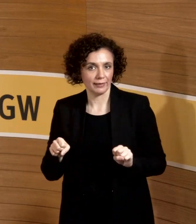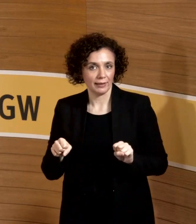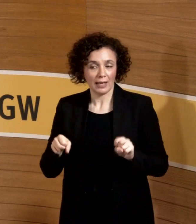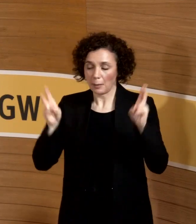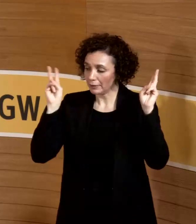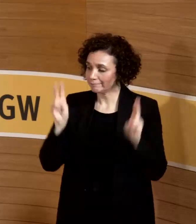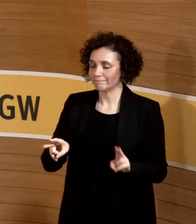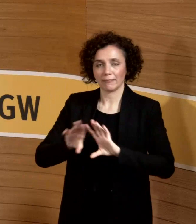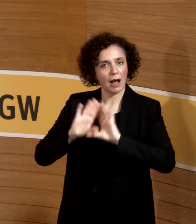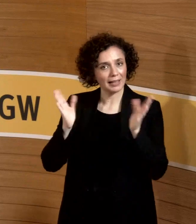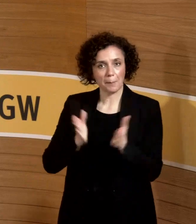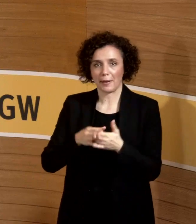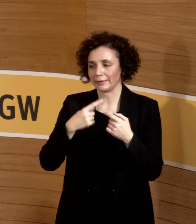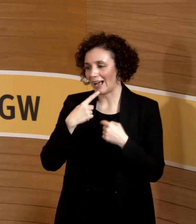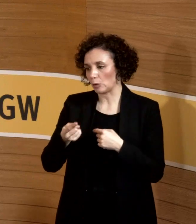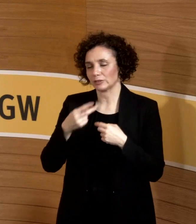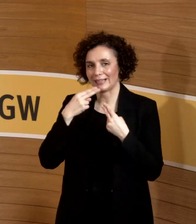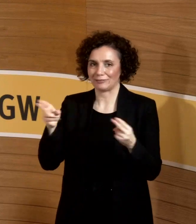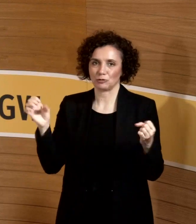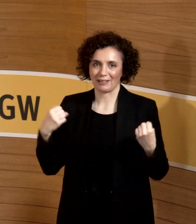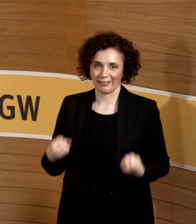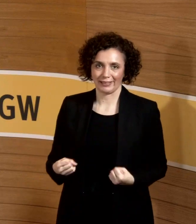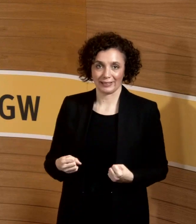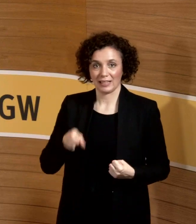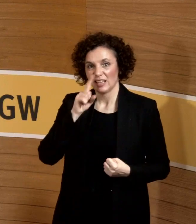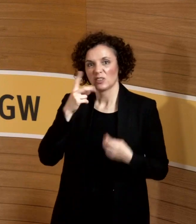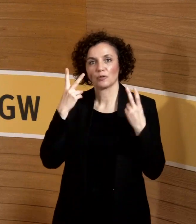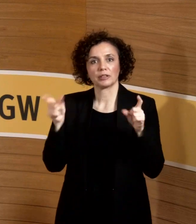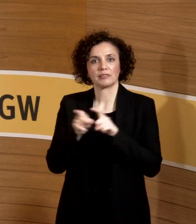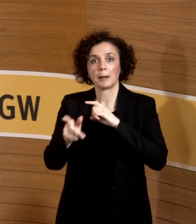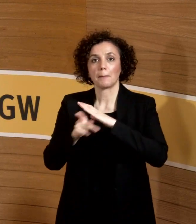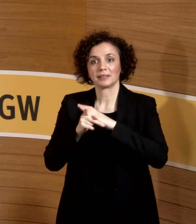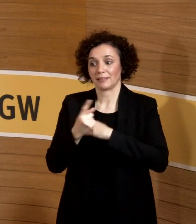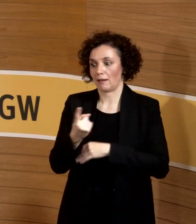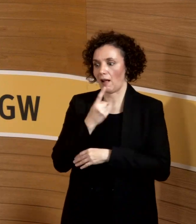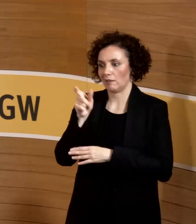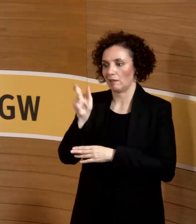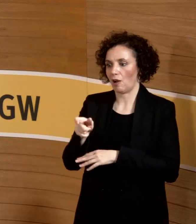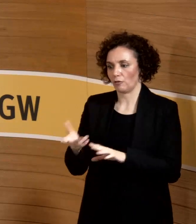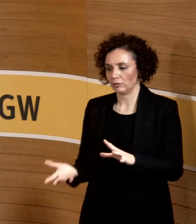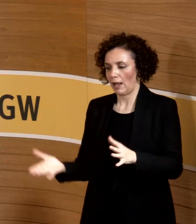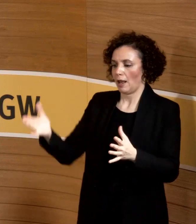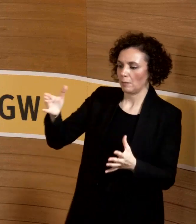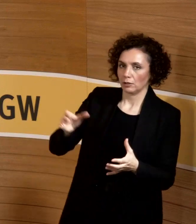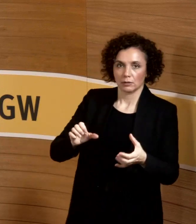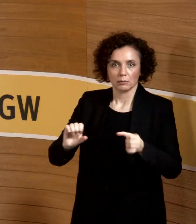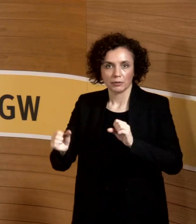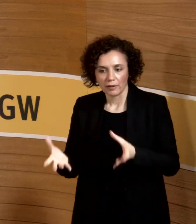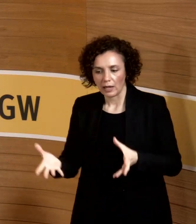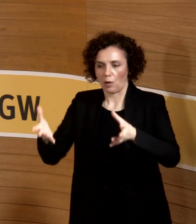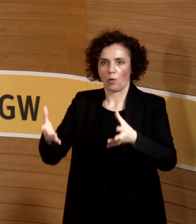keine Aussagen, höchstens möglichst kein Mobilisieren von Patienten, wenn immer möglich. Oder nur mit wirklich